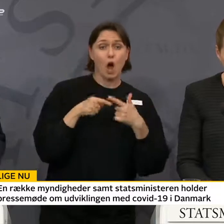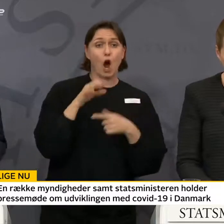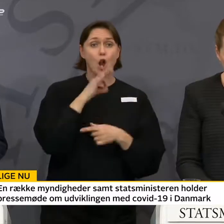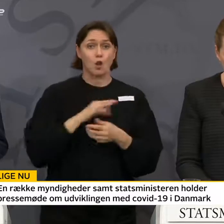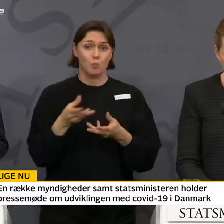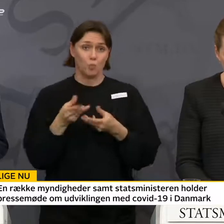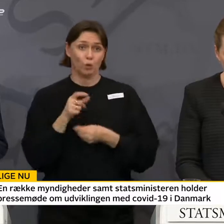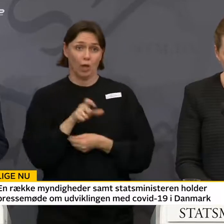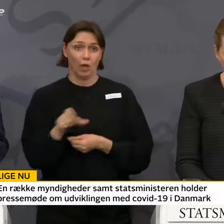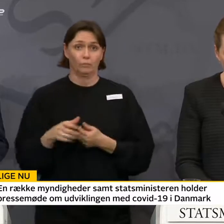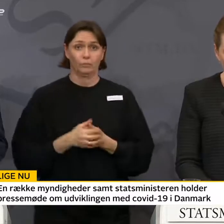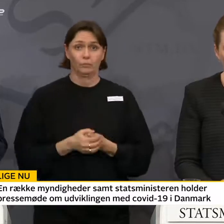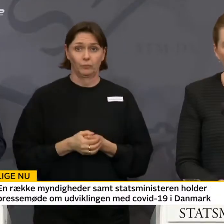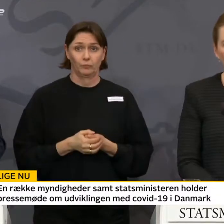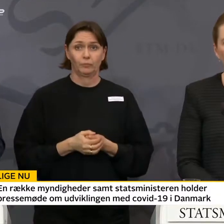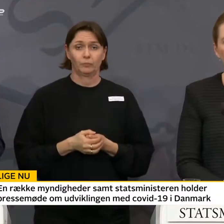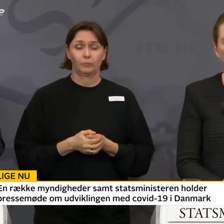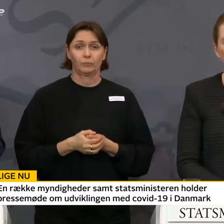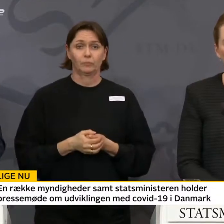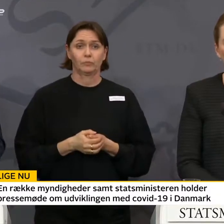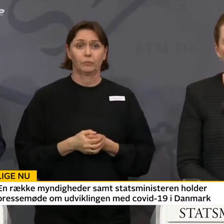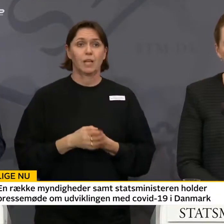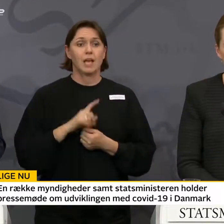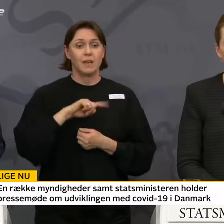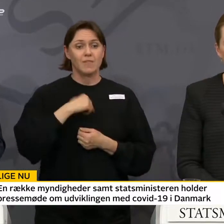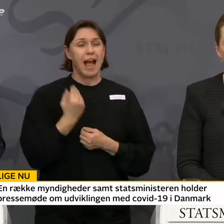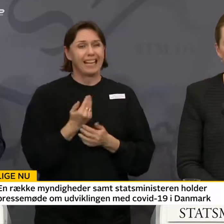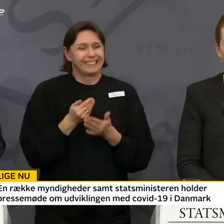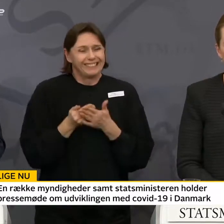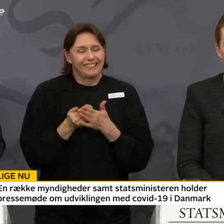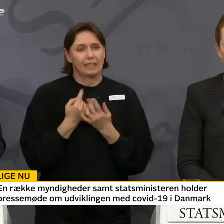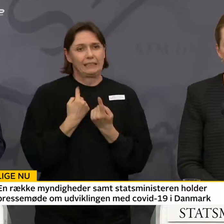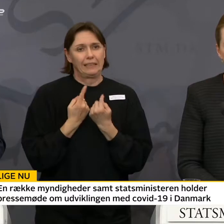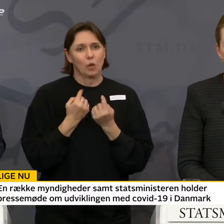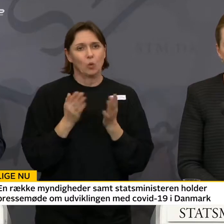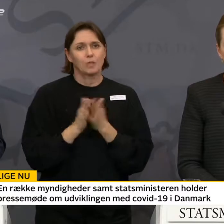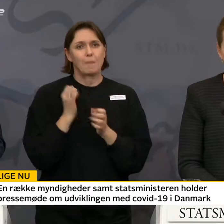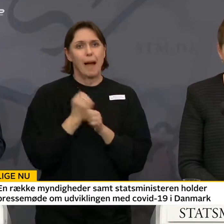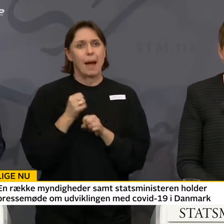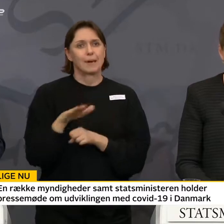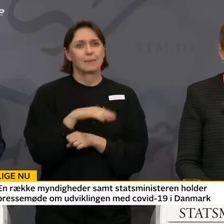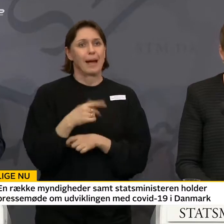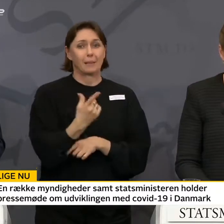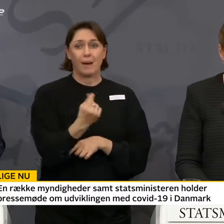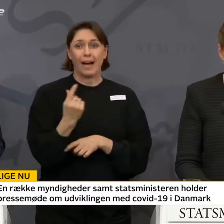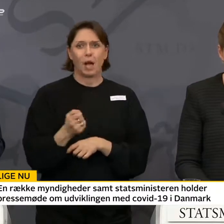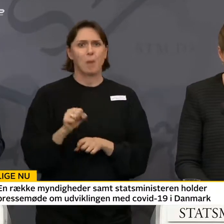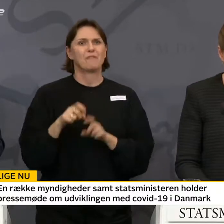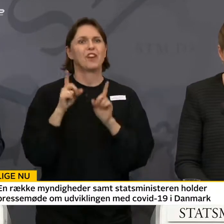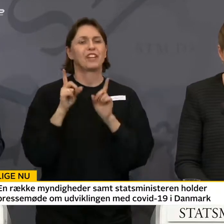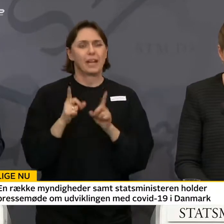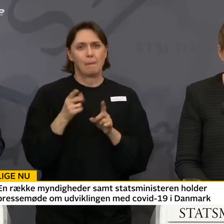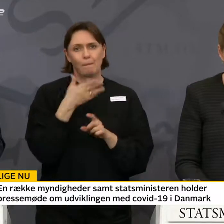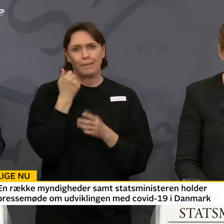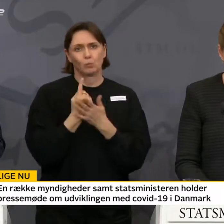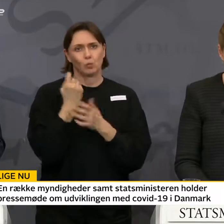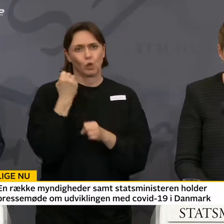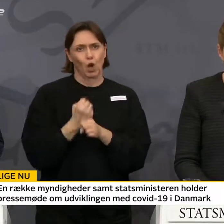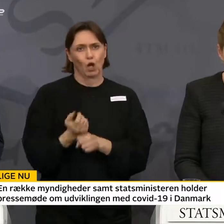lønmodtagere. Og vi er i tæt dialog med arbejdsmarkedsparter om, hvordan vi gør det bedst.